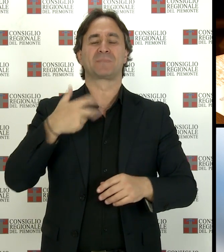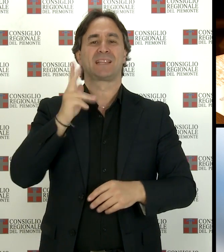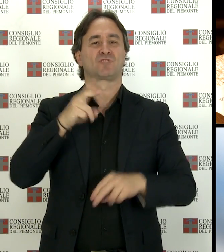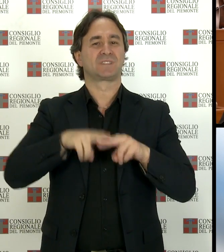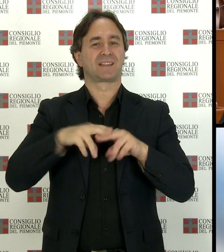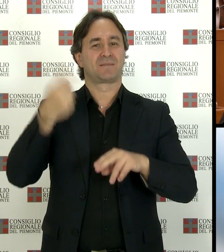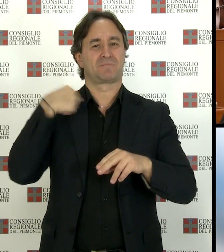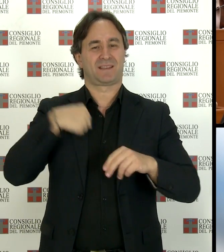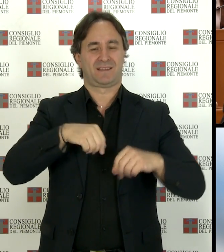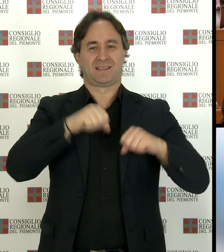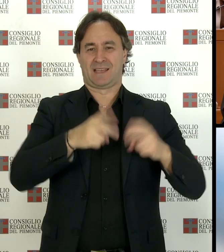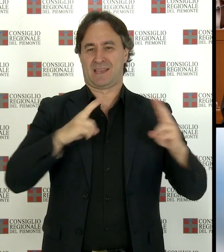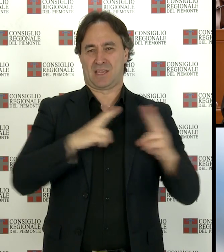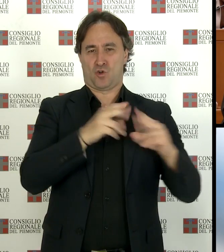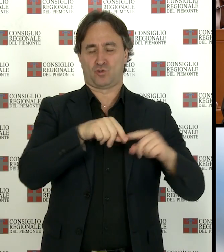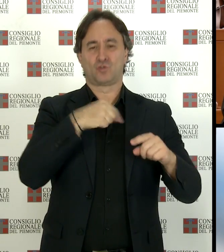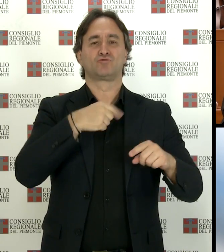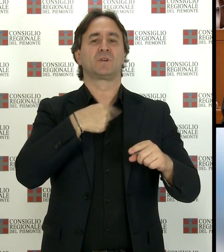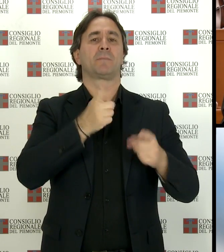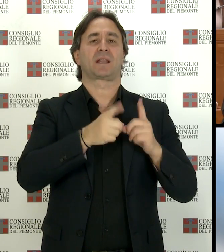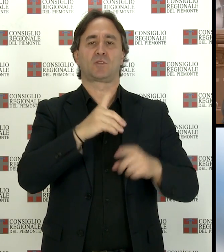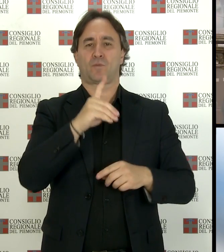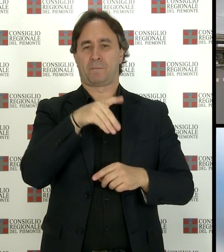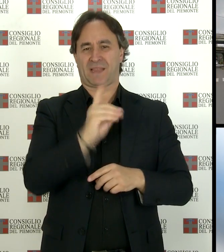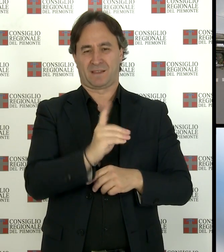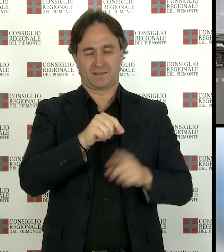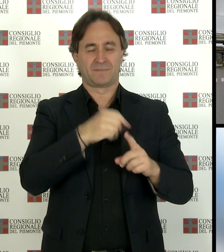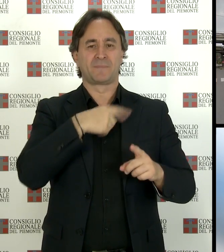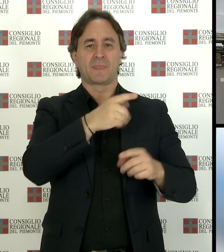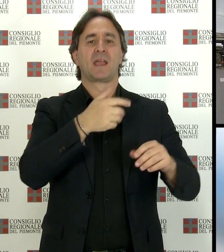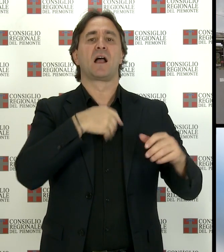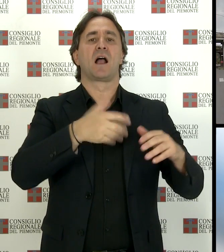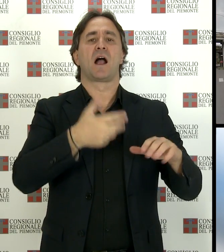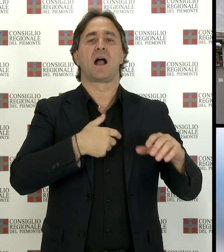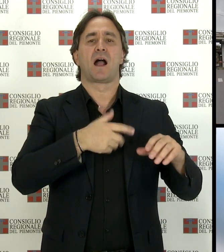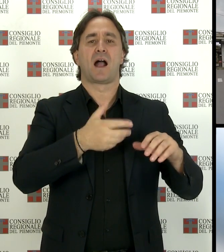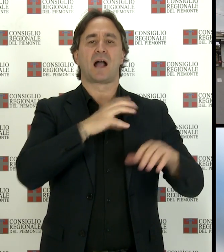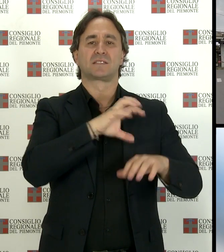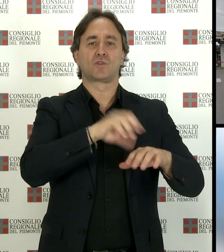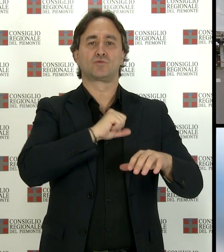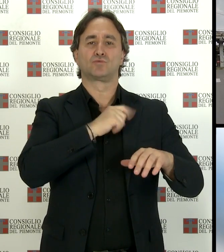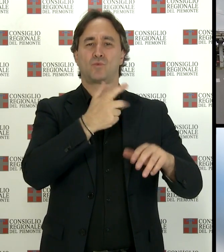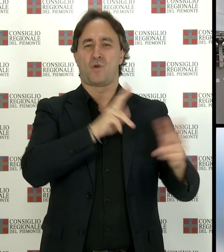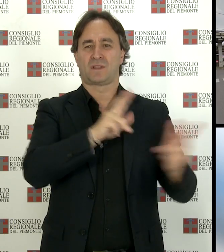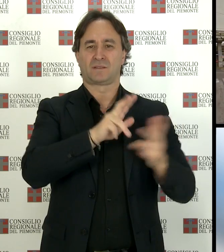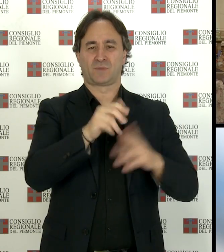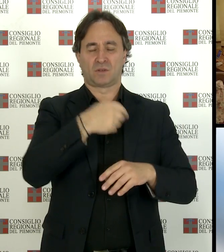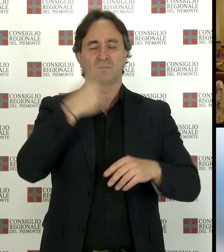richiesta del partito democratico l'assessore trasporti ha svolto un'informativa sulla realizzazione del tunnel di corso grosseto a turino in